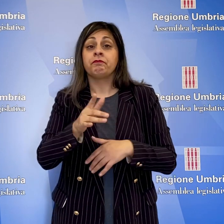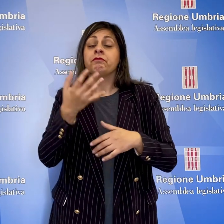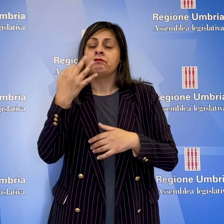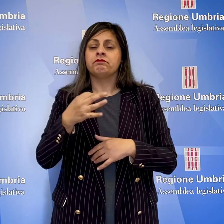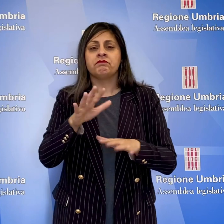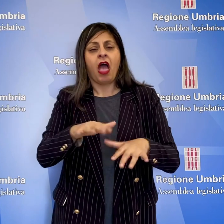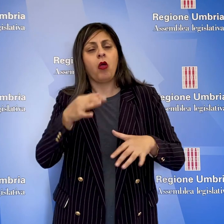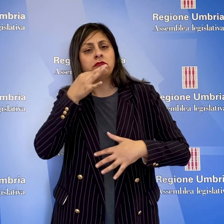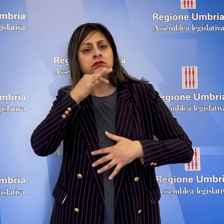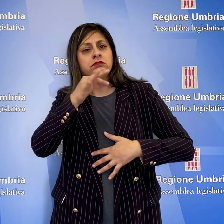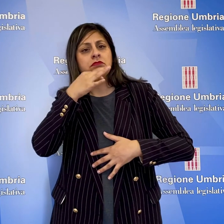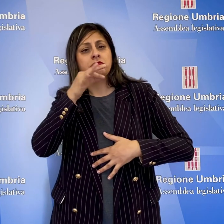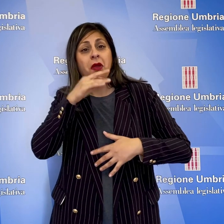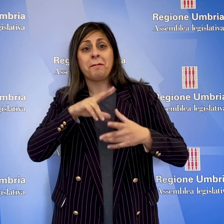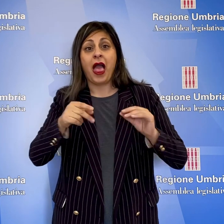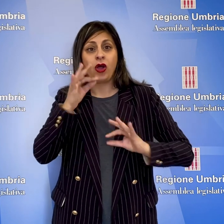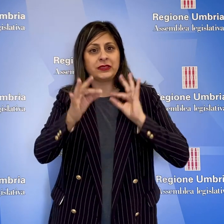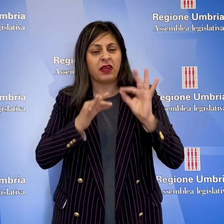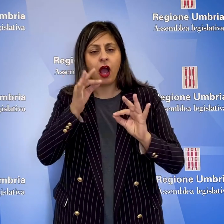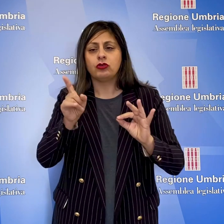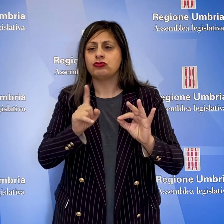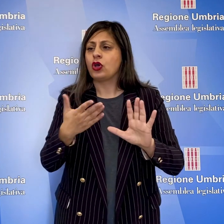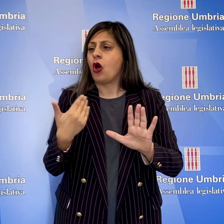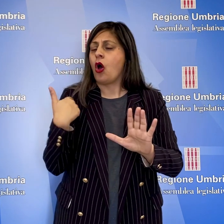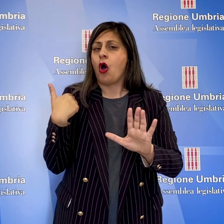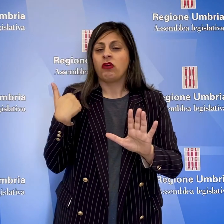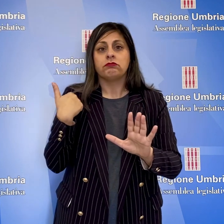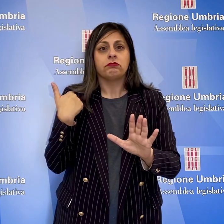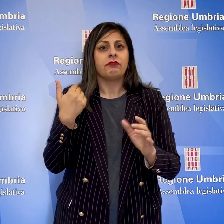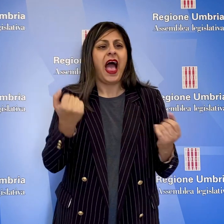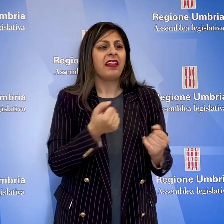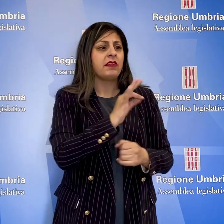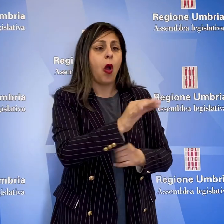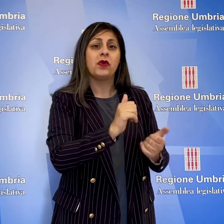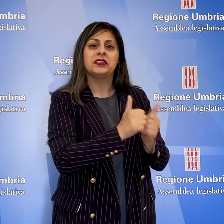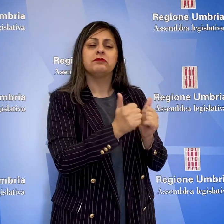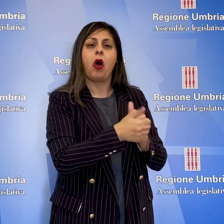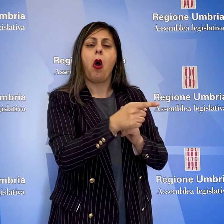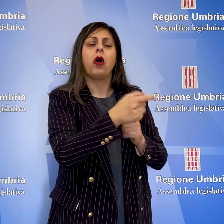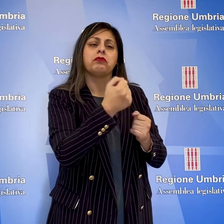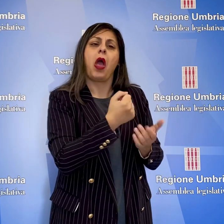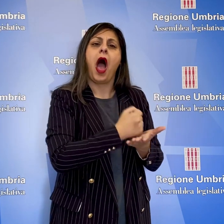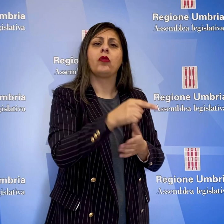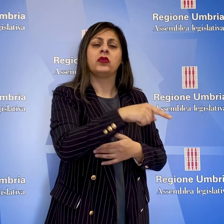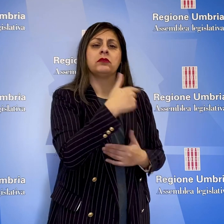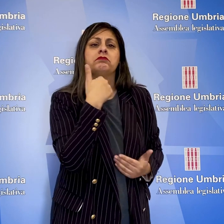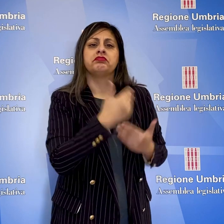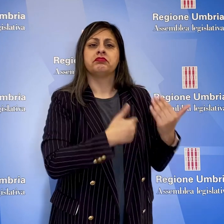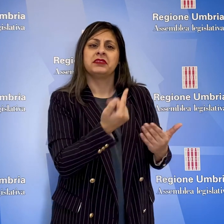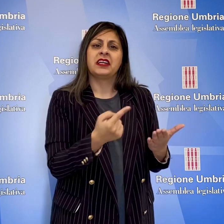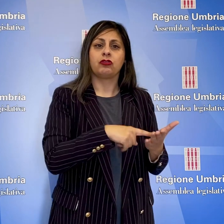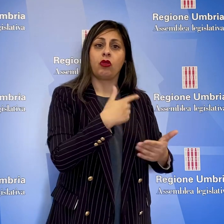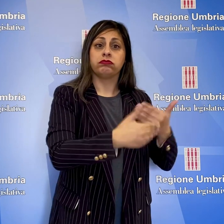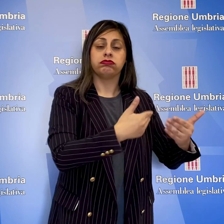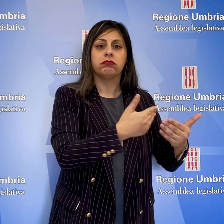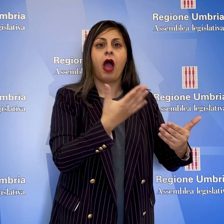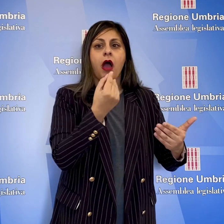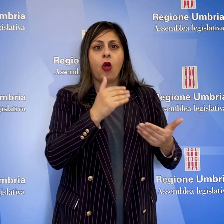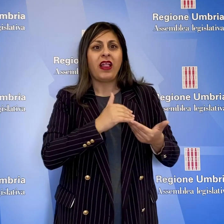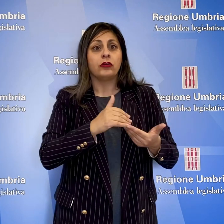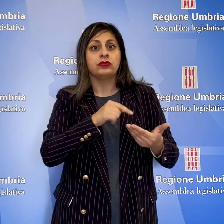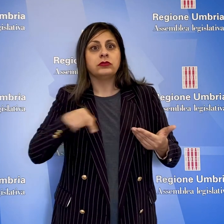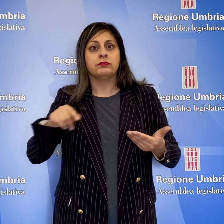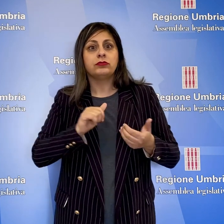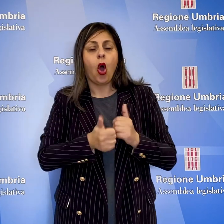Illustrando l'atto in Aula, Meloni ha spiegato che negli scorsi giorni alcune attività sportive sono state autorizzate a riprendere, ma